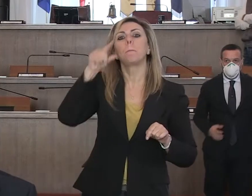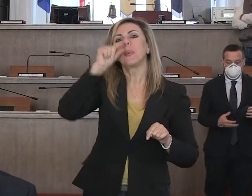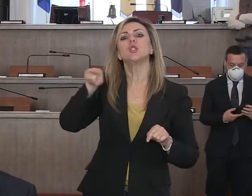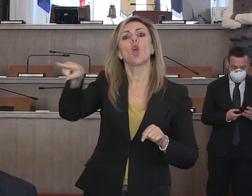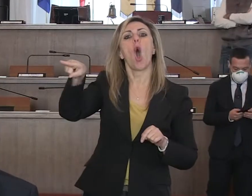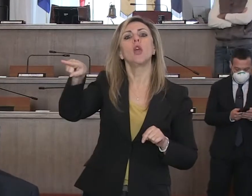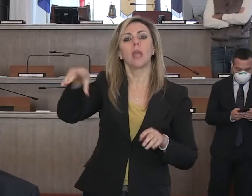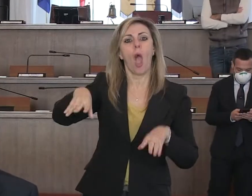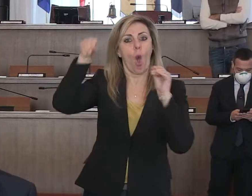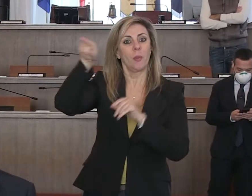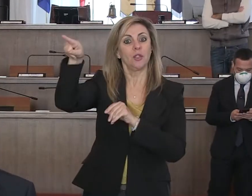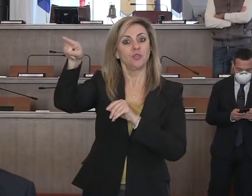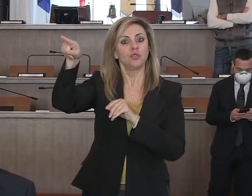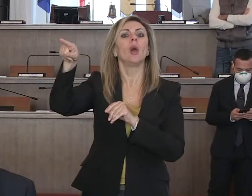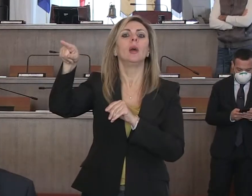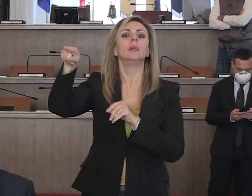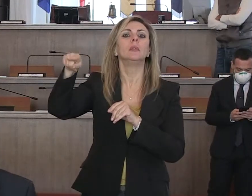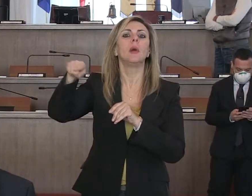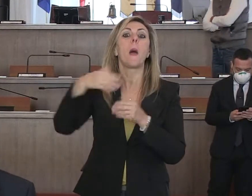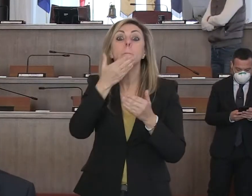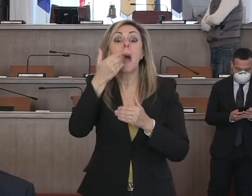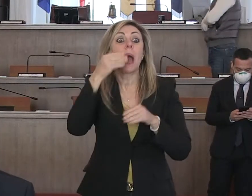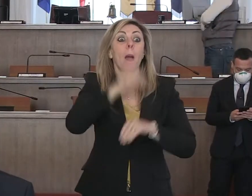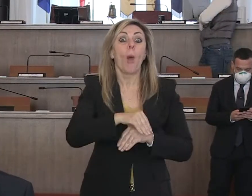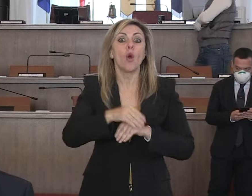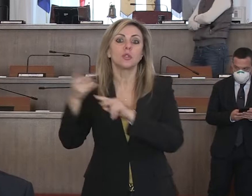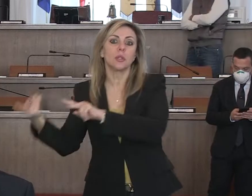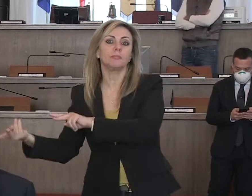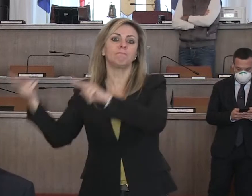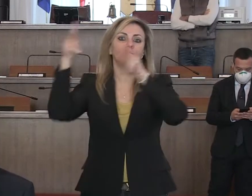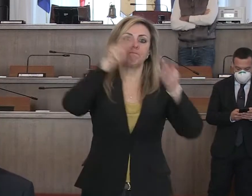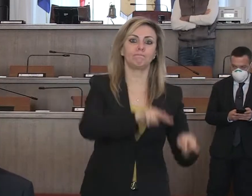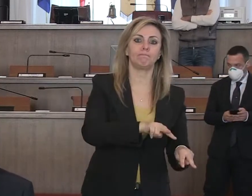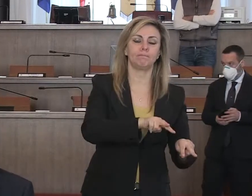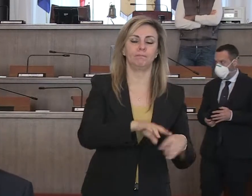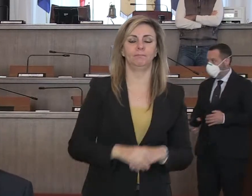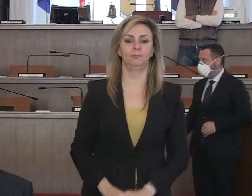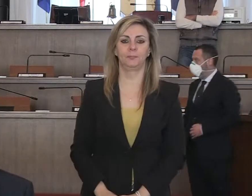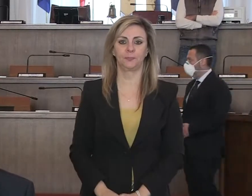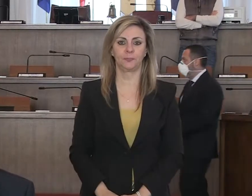stabilisce in caso di mancanza di posti dove dirigersi.